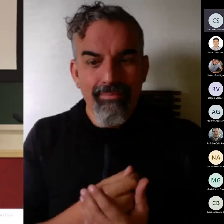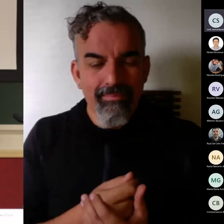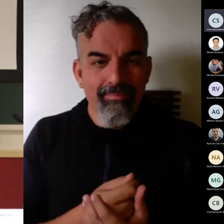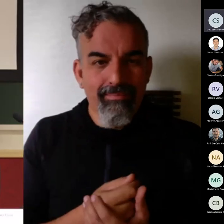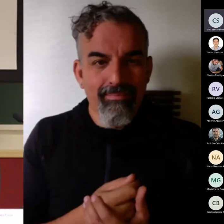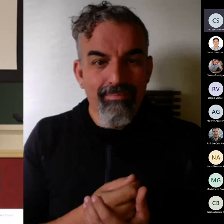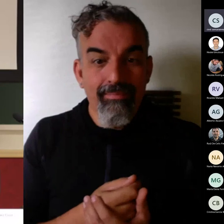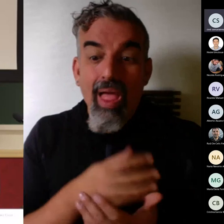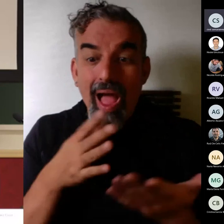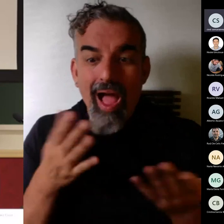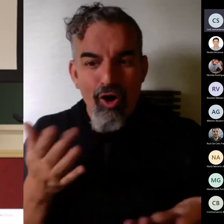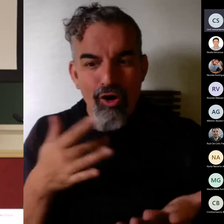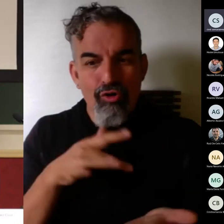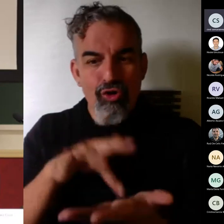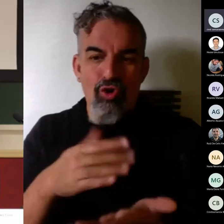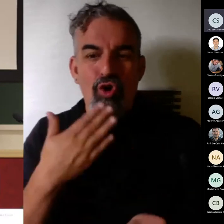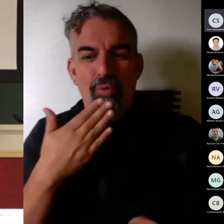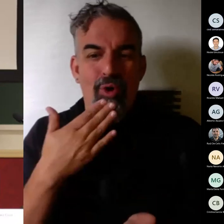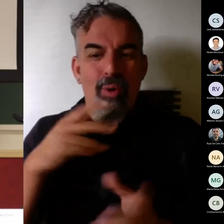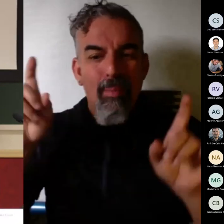ahora os hablo como padre